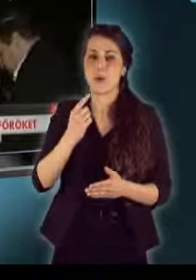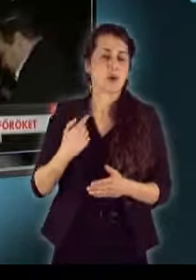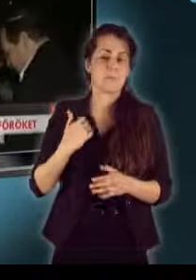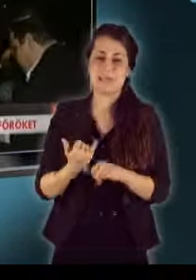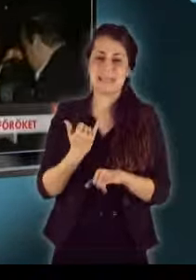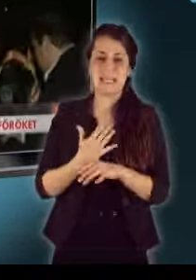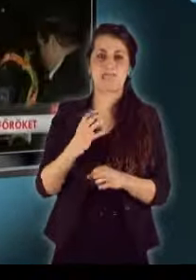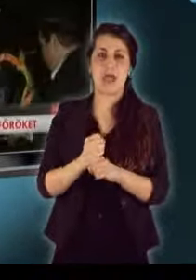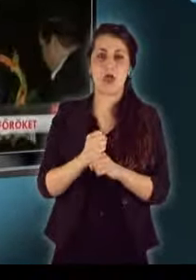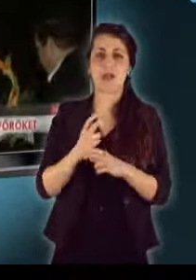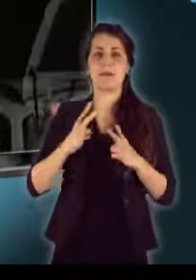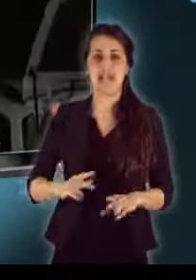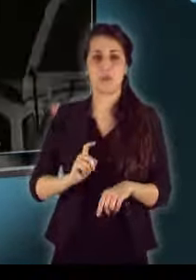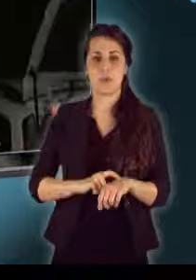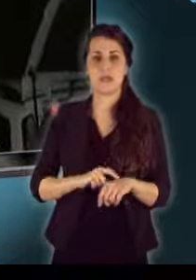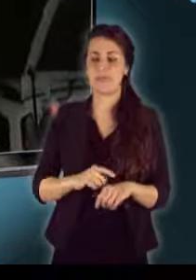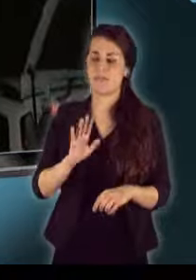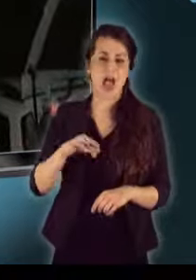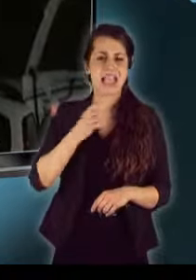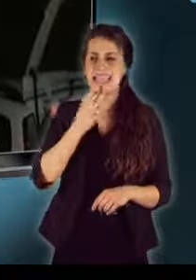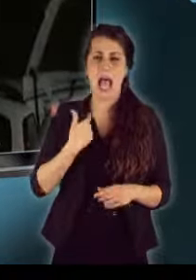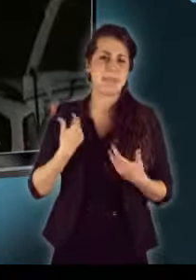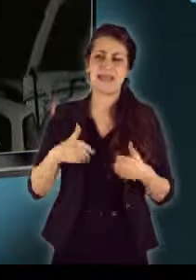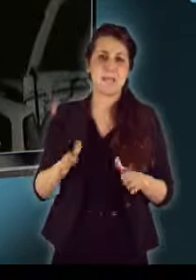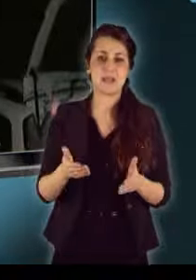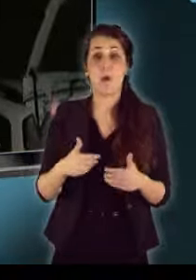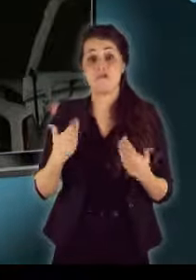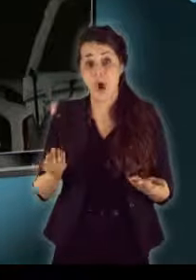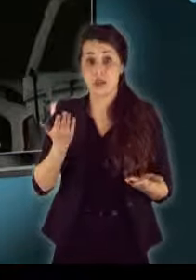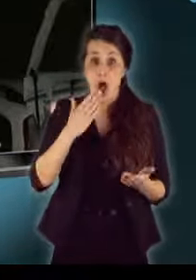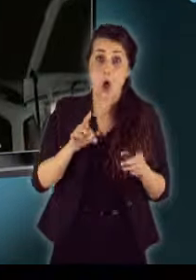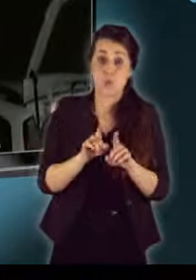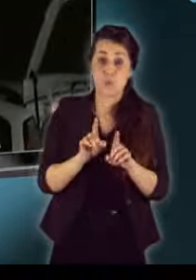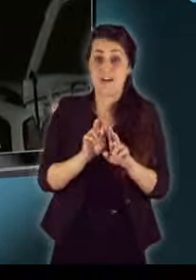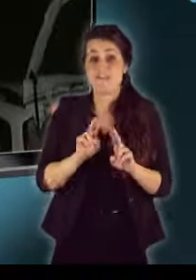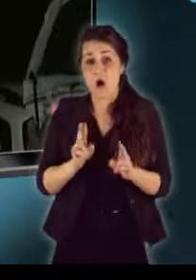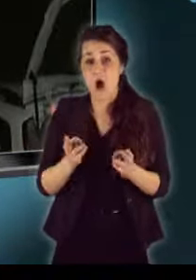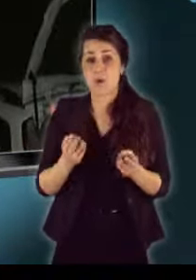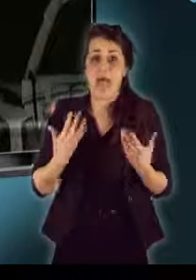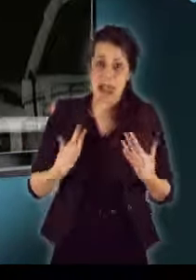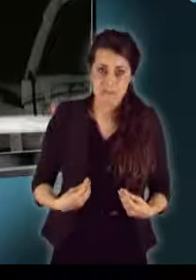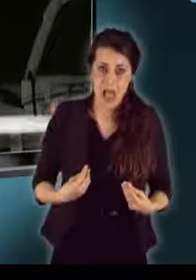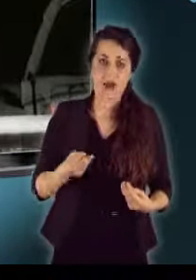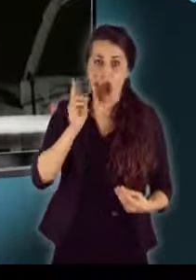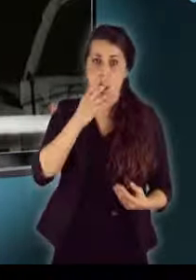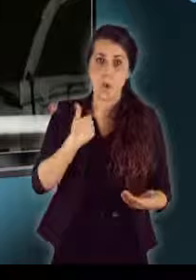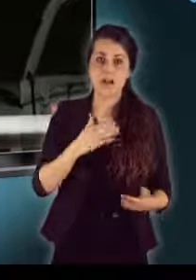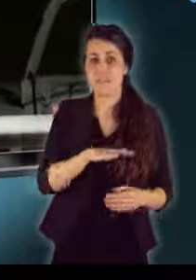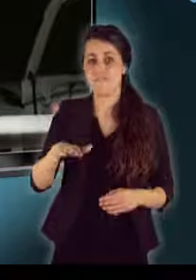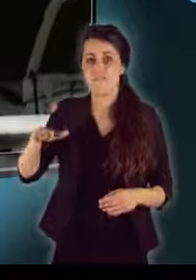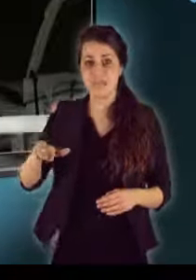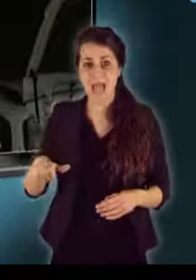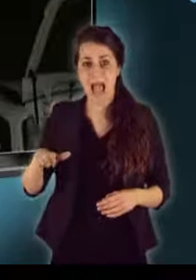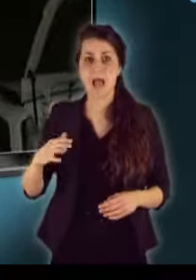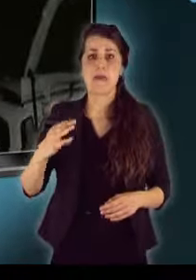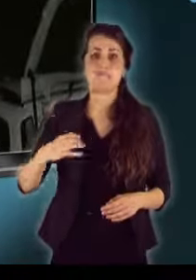ők mindig betartják a pihenőidőt. Inkább akkor nem is indulok. Vagy ha úgy jön, hogy elfáradok, akkor félreállok